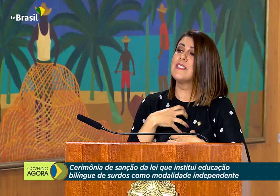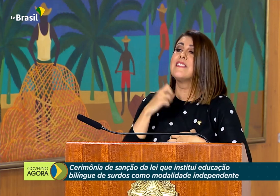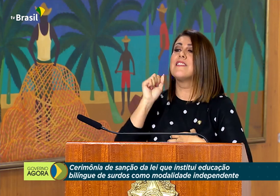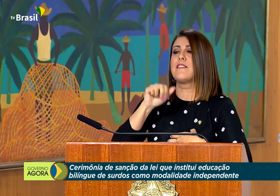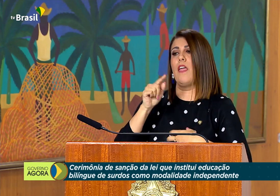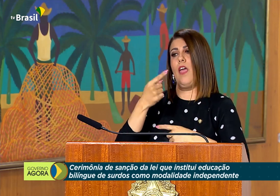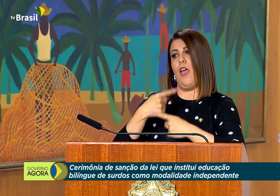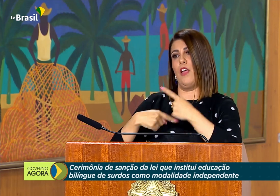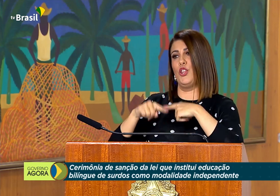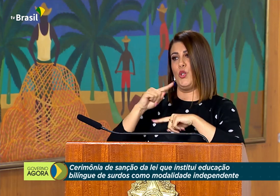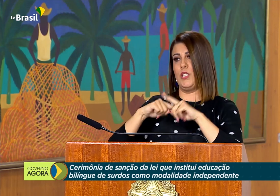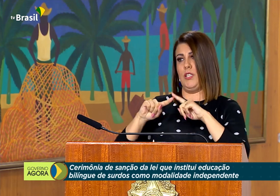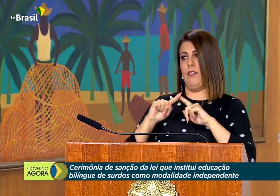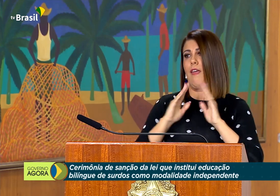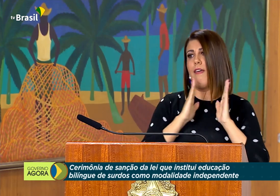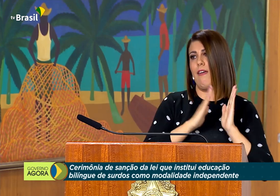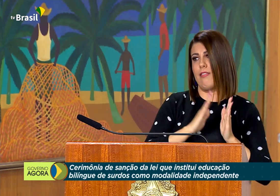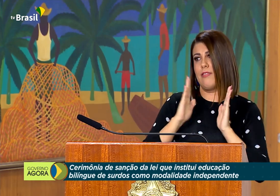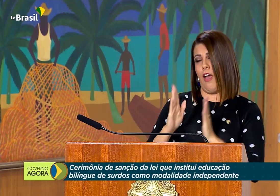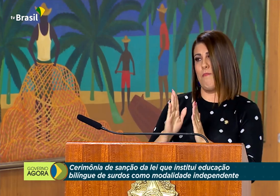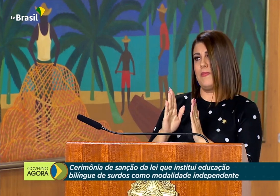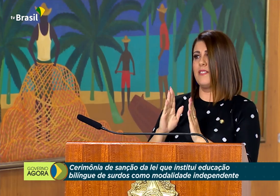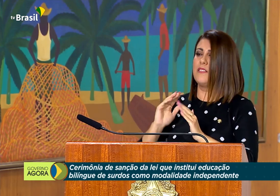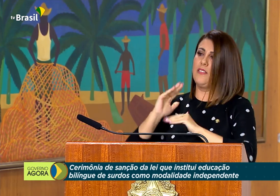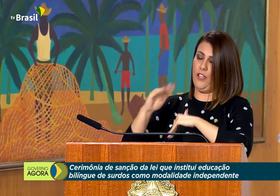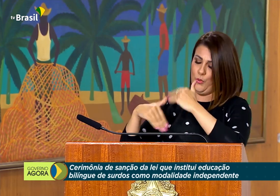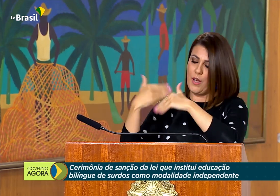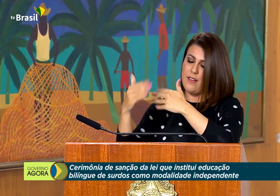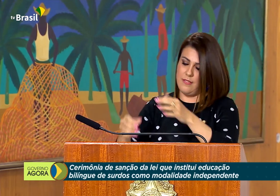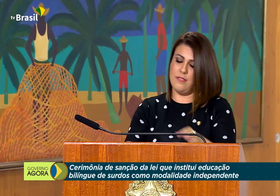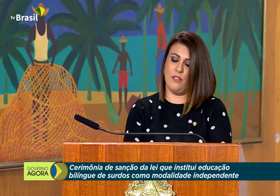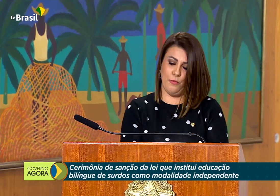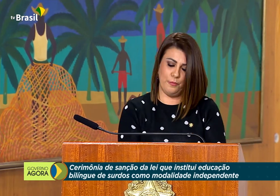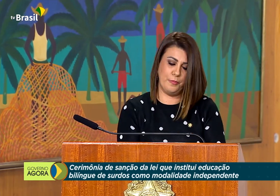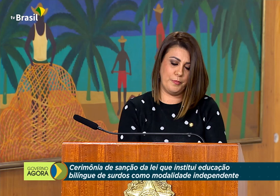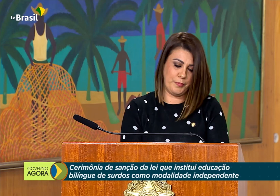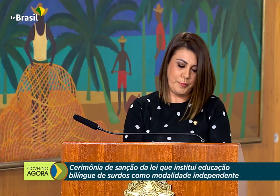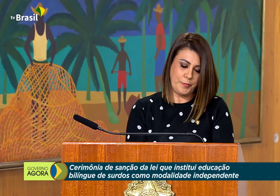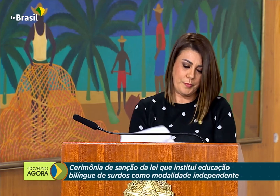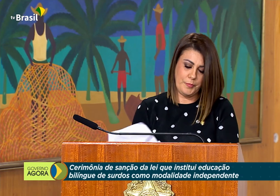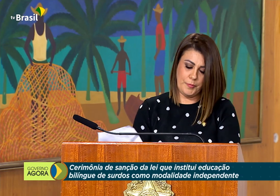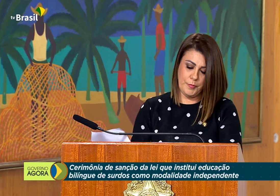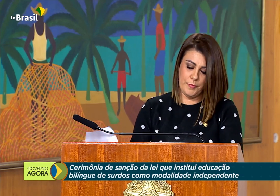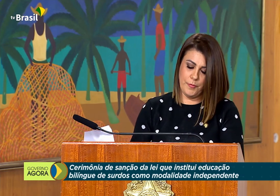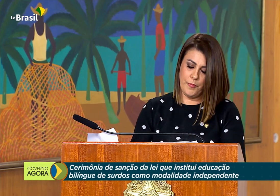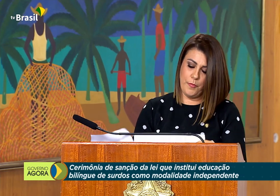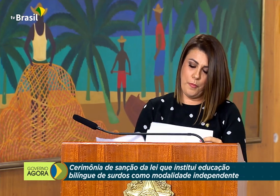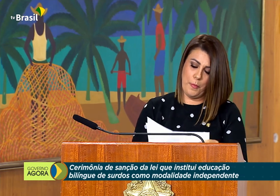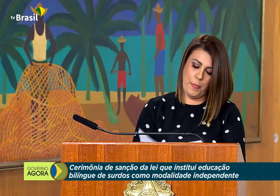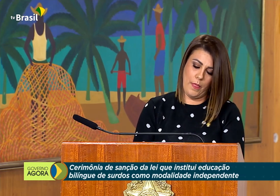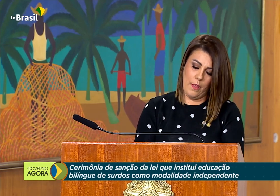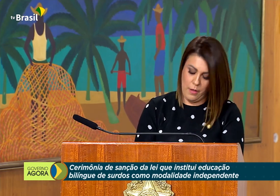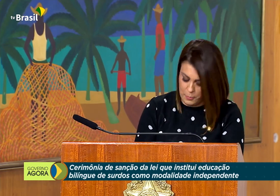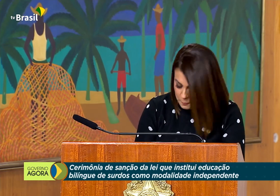desenvolvimento de significado do mundo, para que possam desenvolver-se em cada etapa